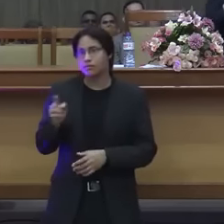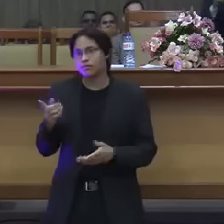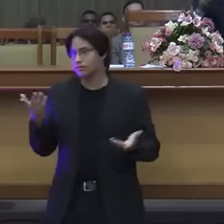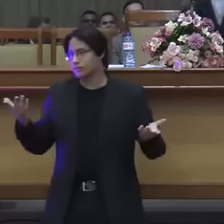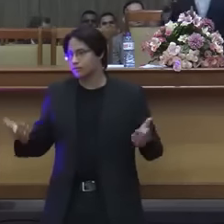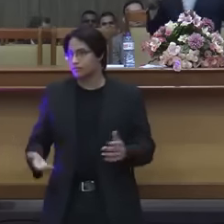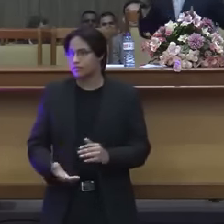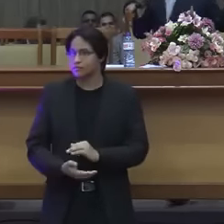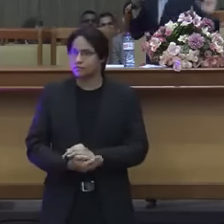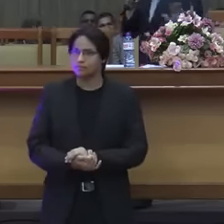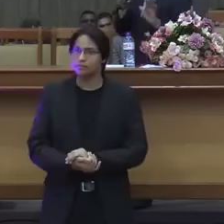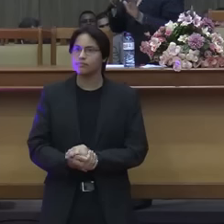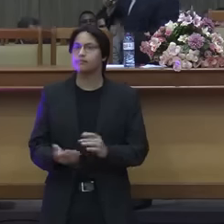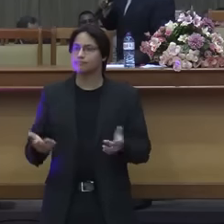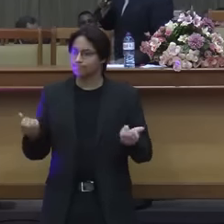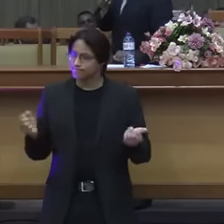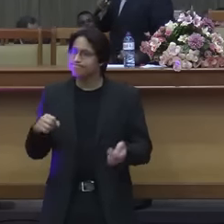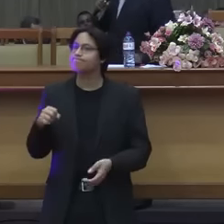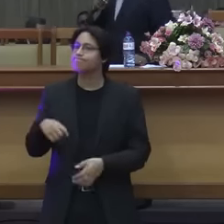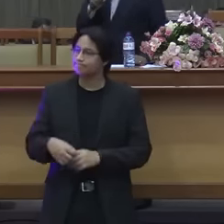ou não é